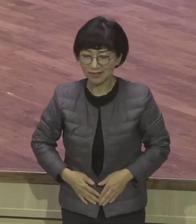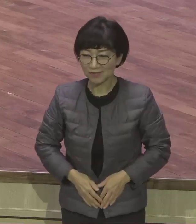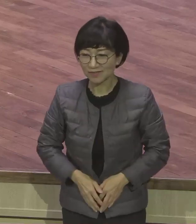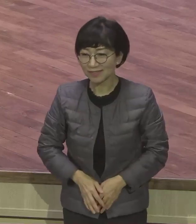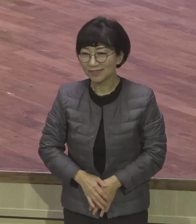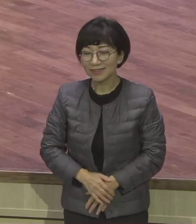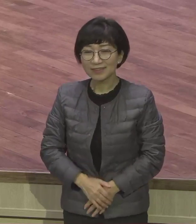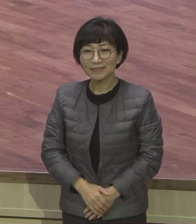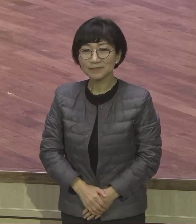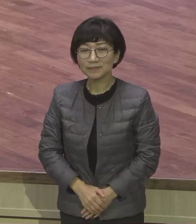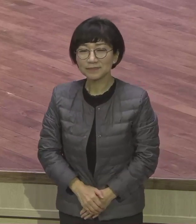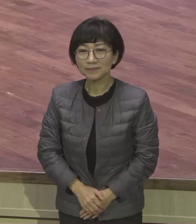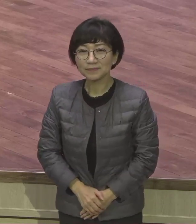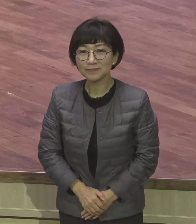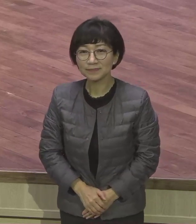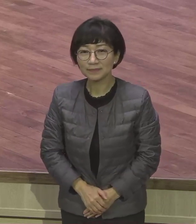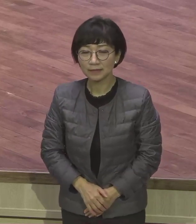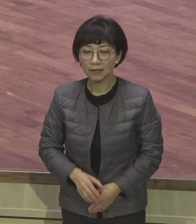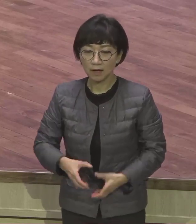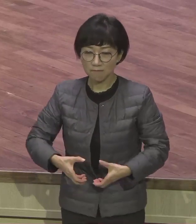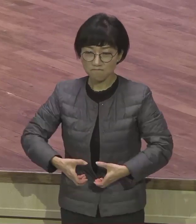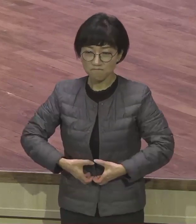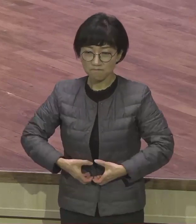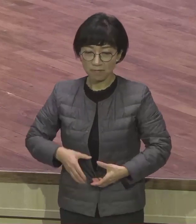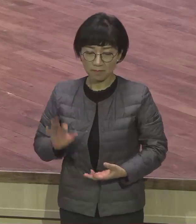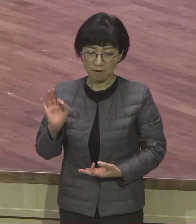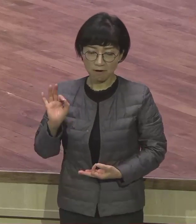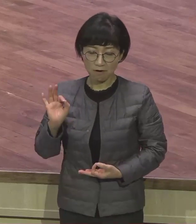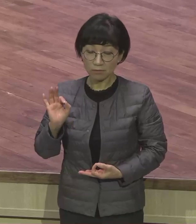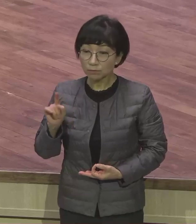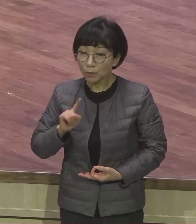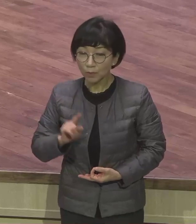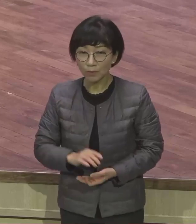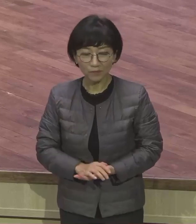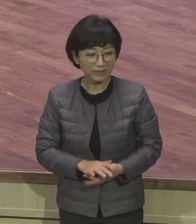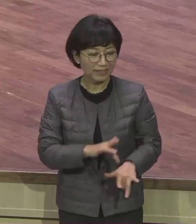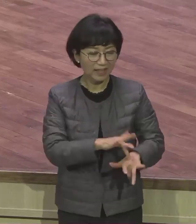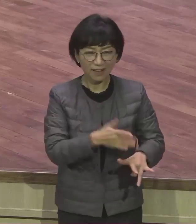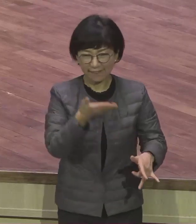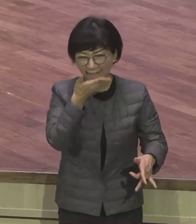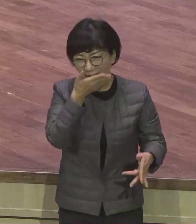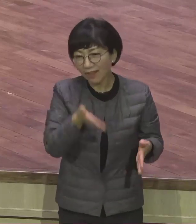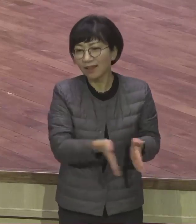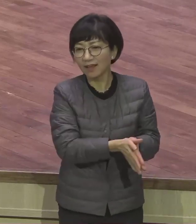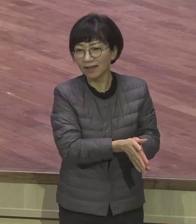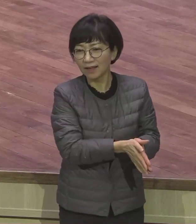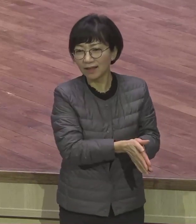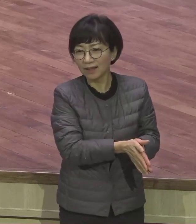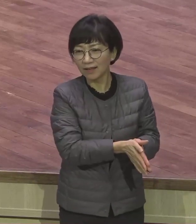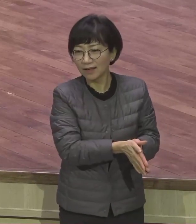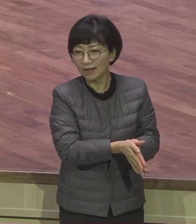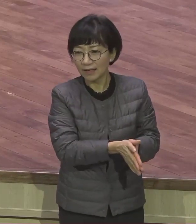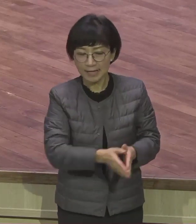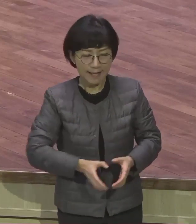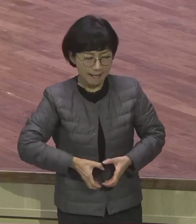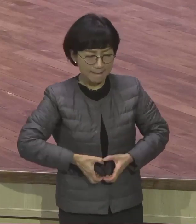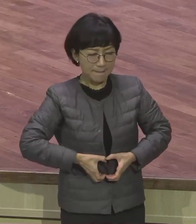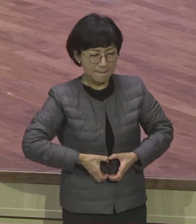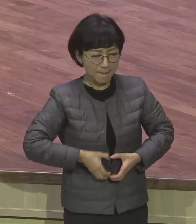이 명상은요 허감 세력과 연계가 되어있습니다 명상할수록 영혼은 파밀됩니다